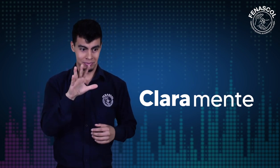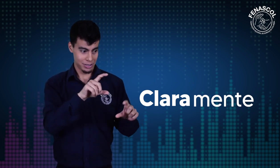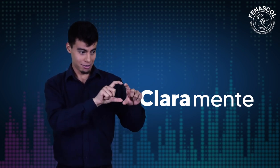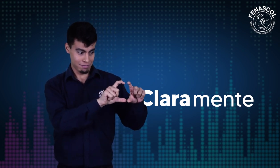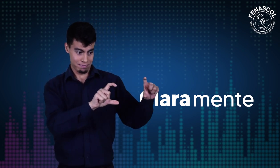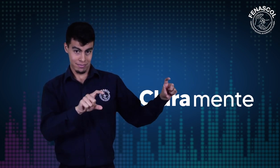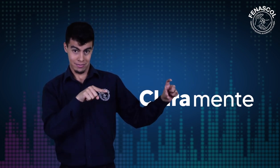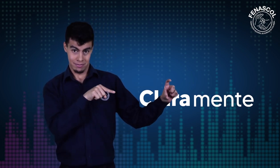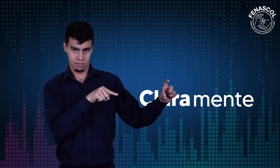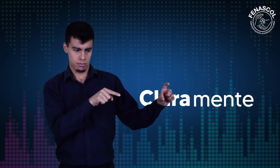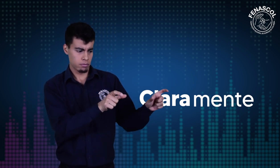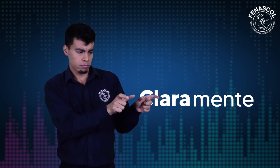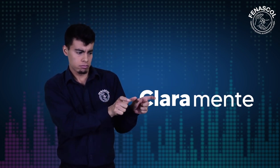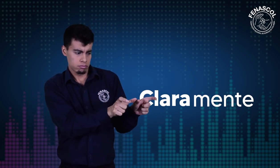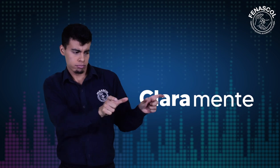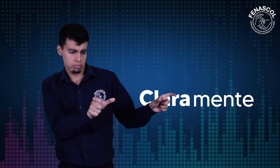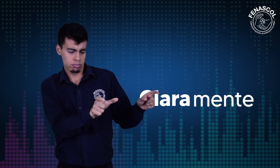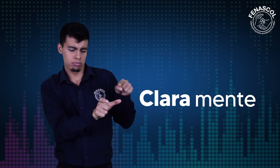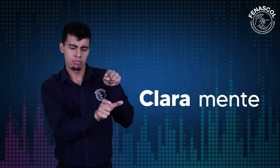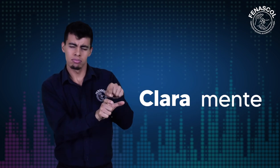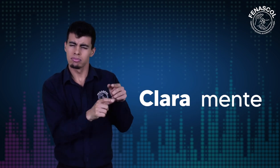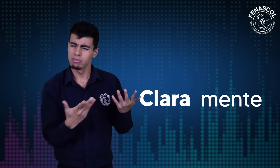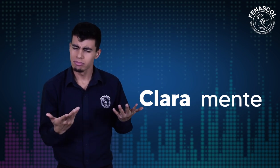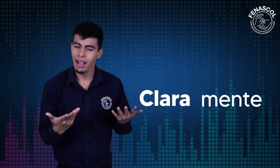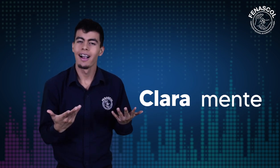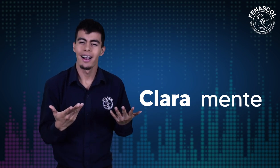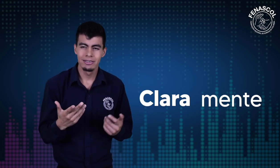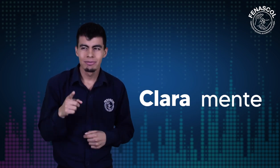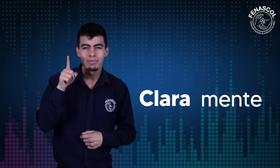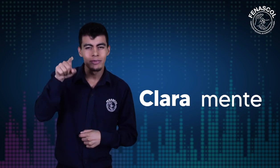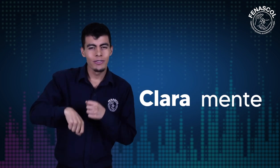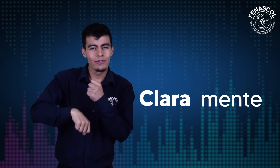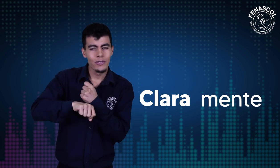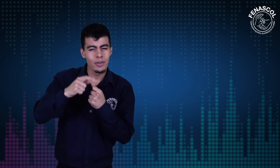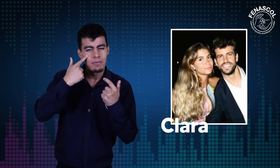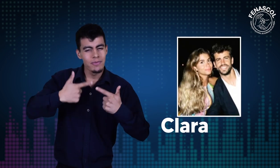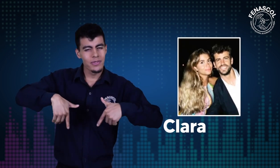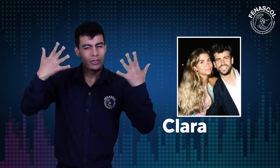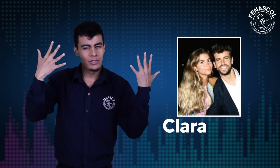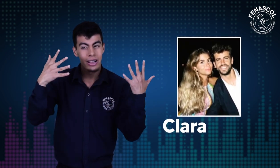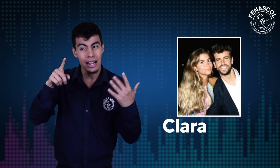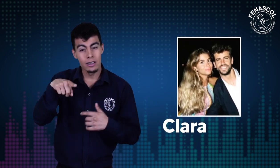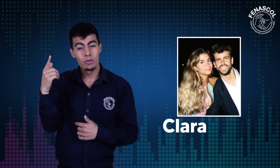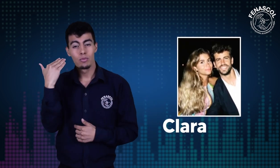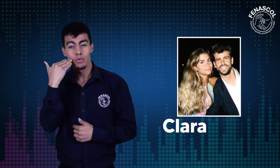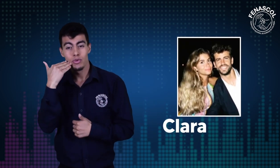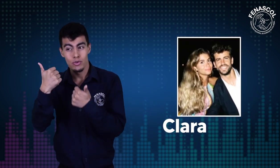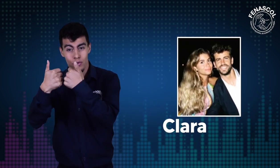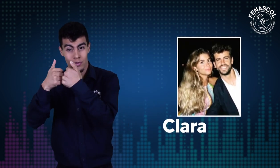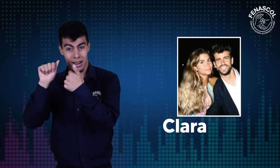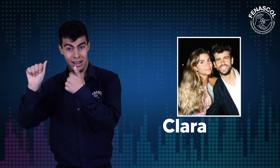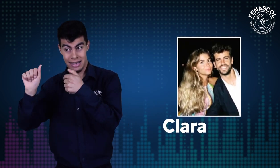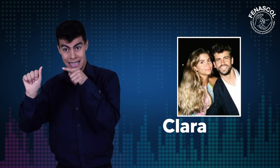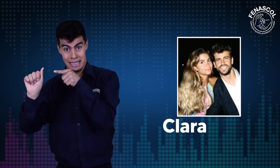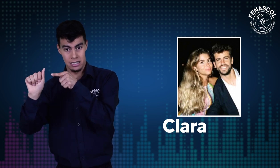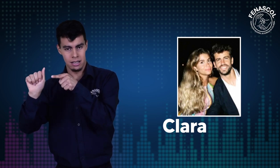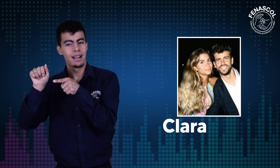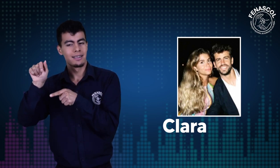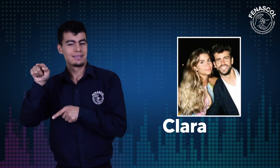esta palabra juega un doble papel. Se vuelve una palabra compuesta y